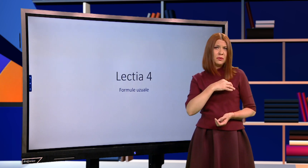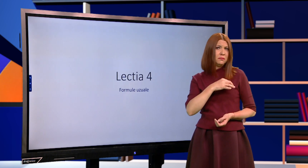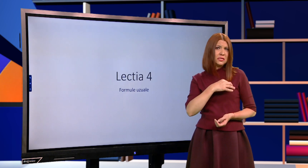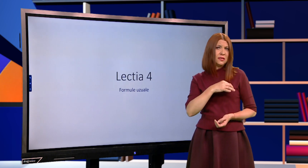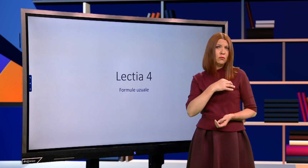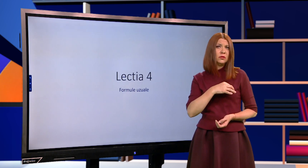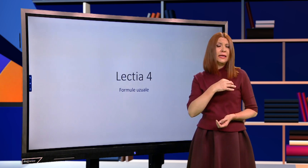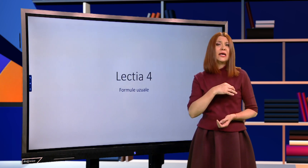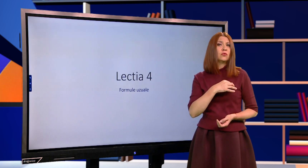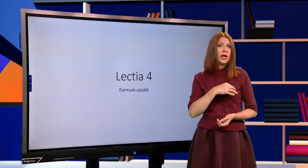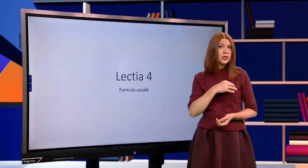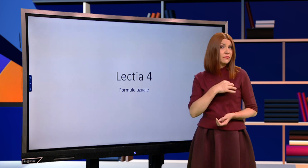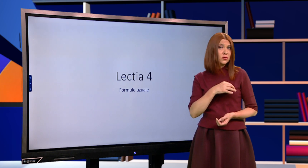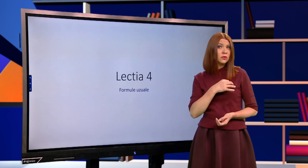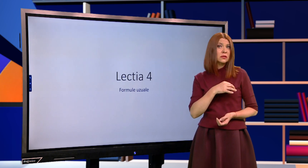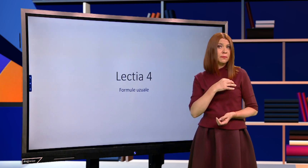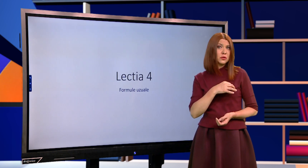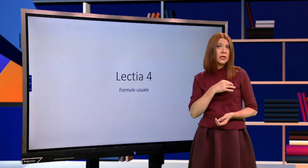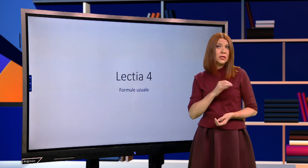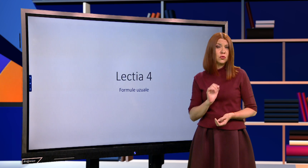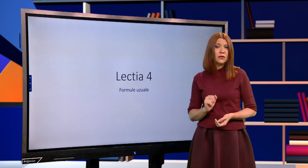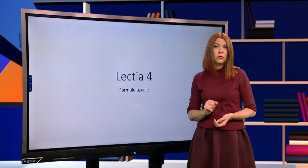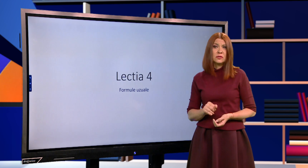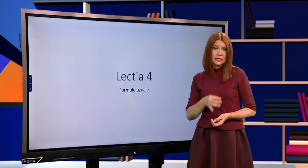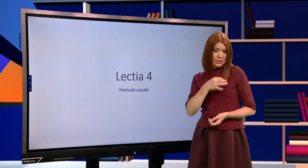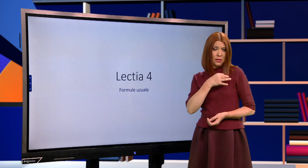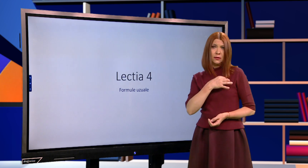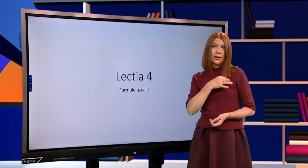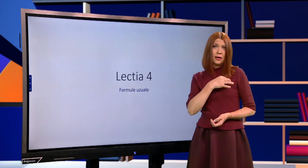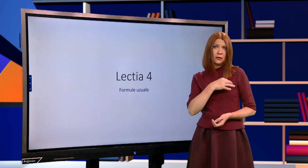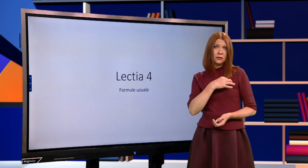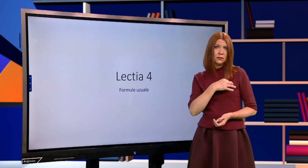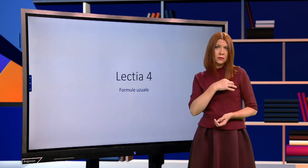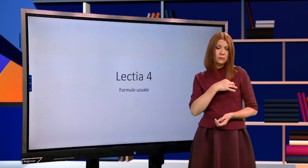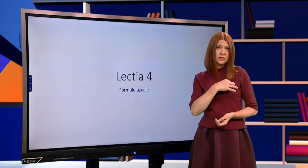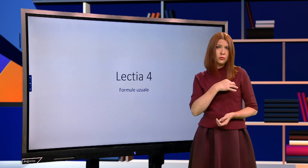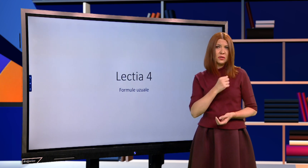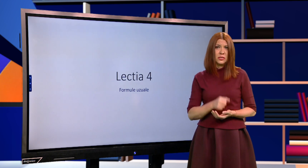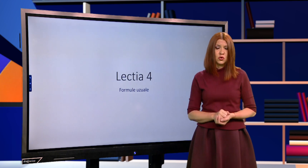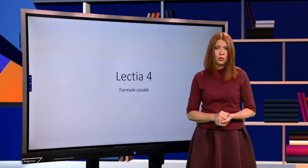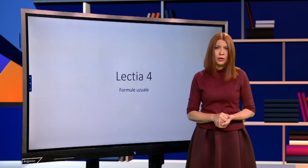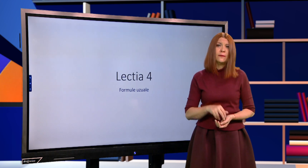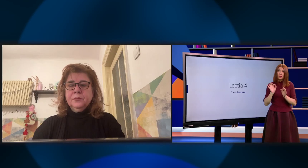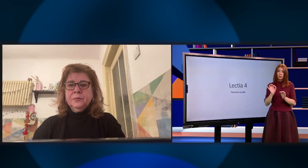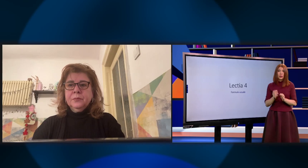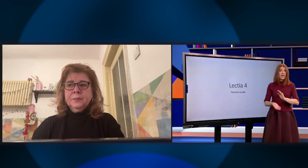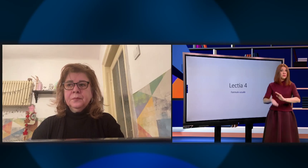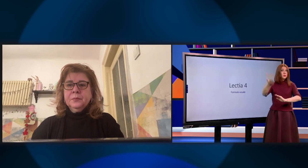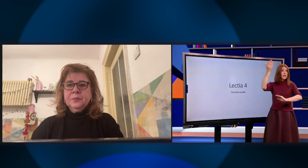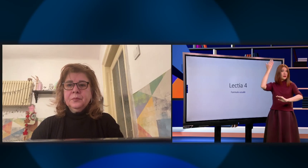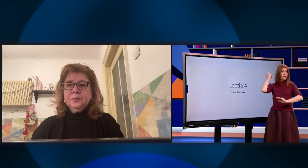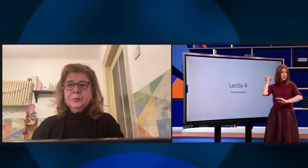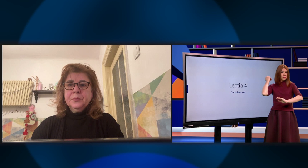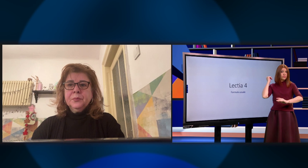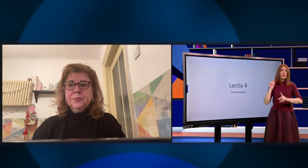De la mărțișor mie mi-e este mult mai natural și am văzut că persoanele surte folosesc... la semnul mărțișor... Bun. Ai